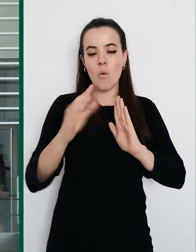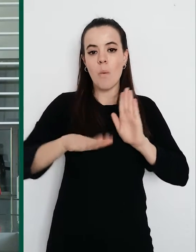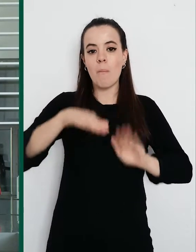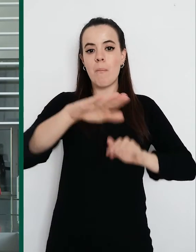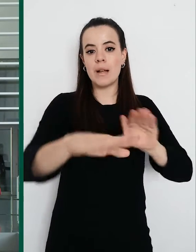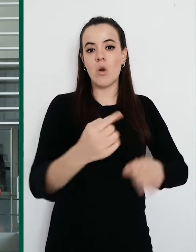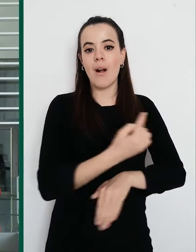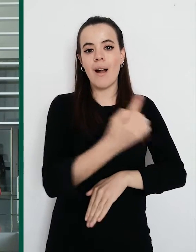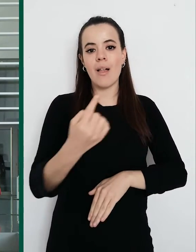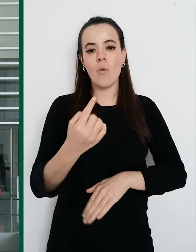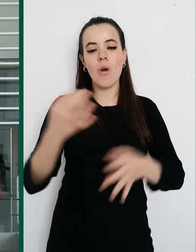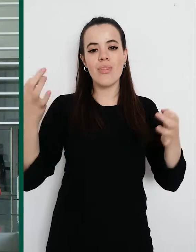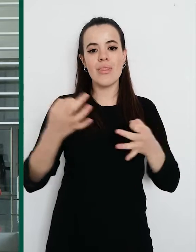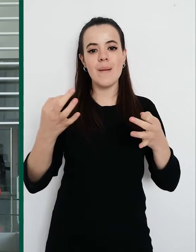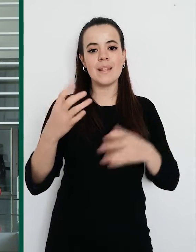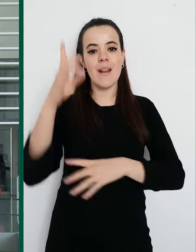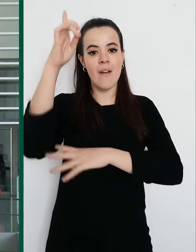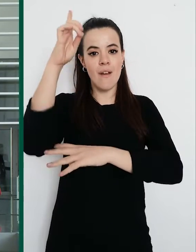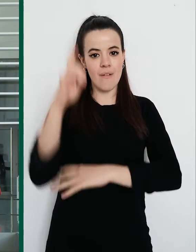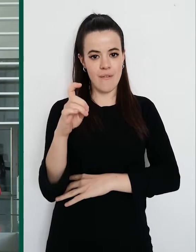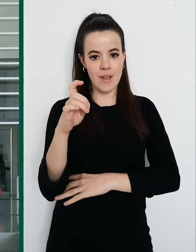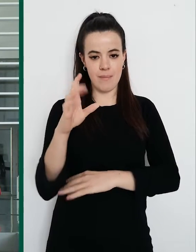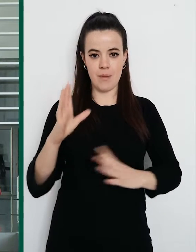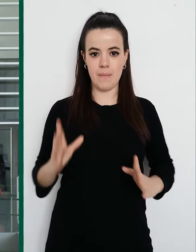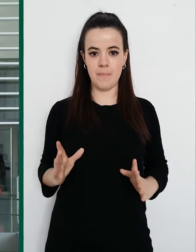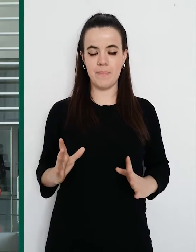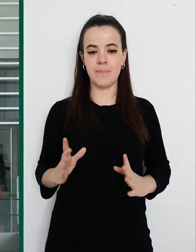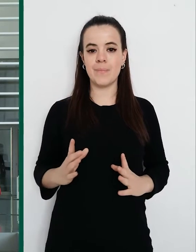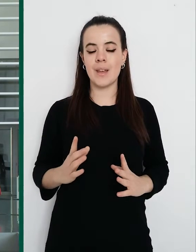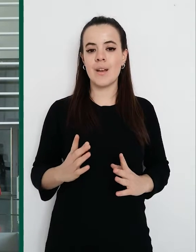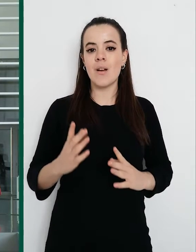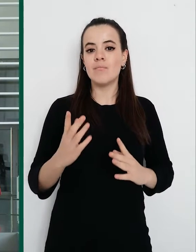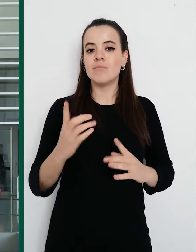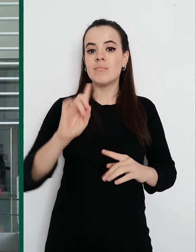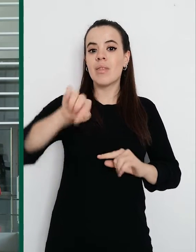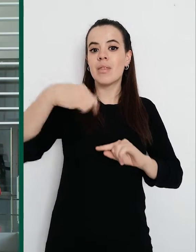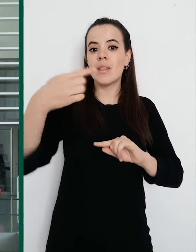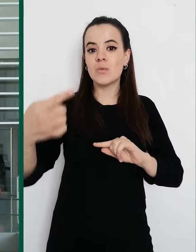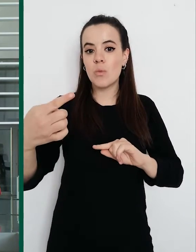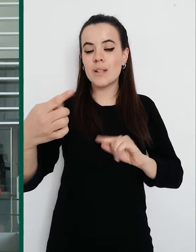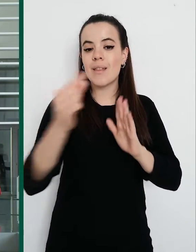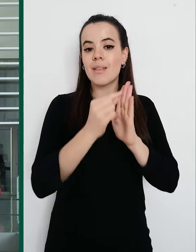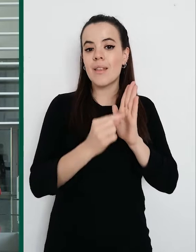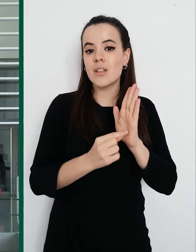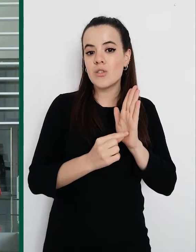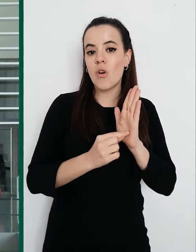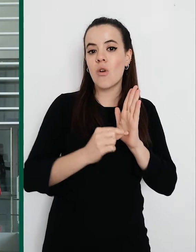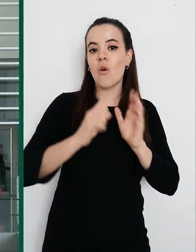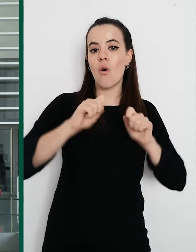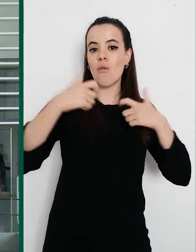firme. Que no haya ninguna intención de volver atrás porque no lo hayamos hecho bien. Y, de verdad,